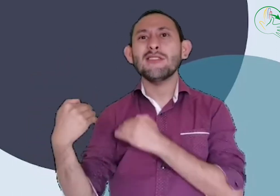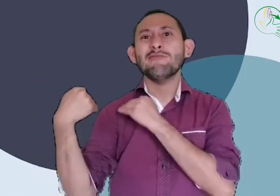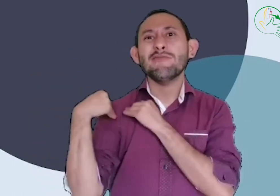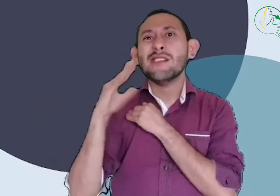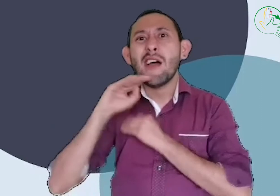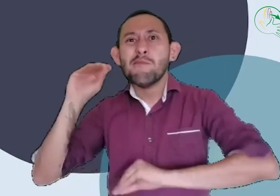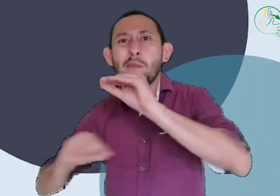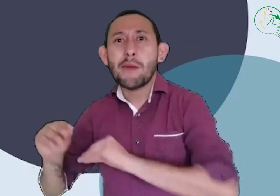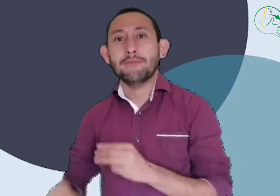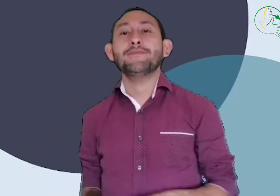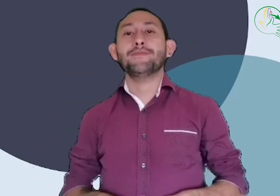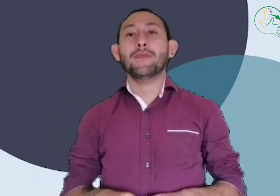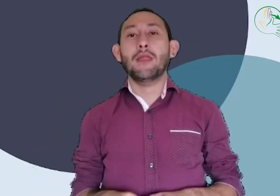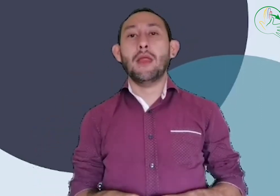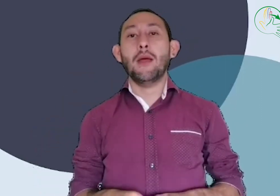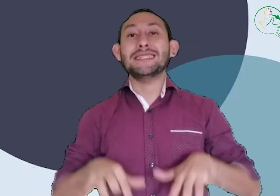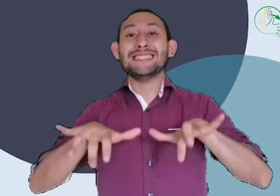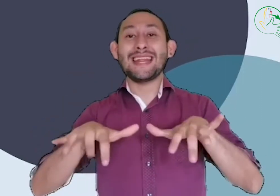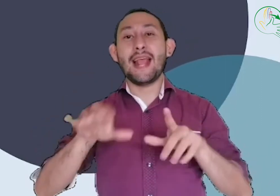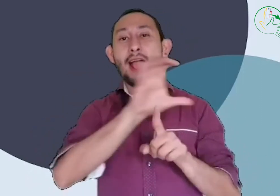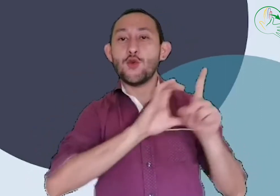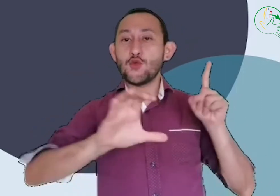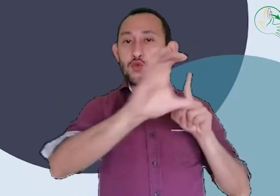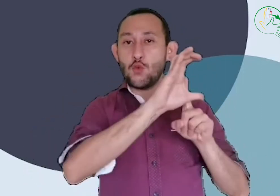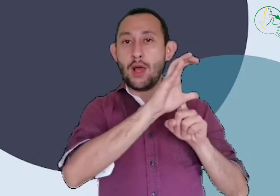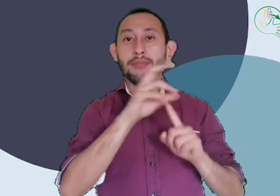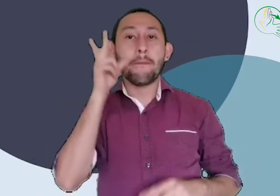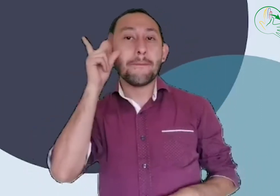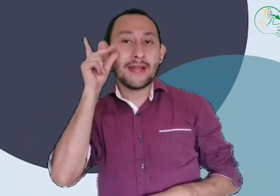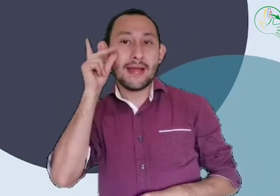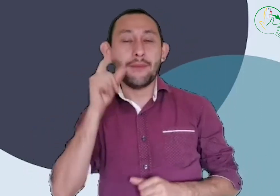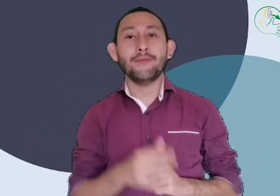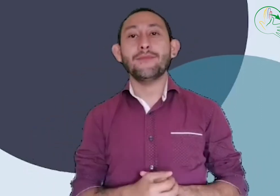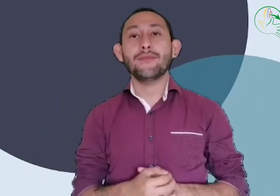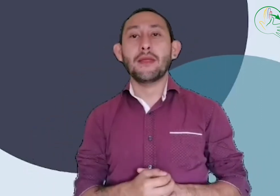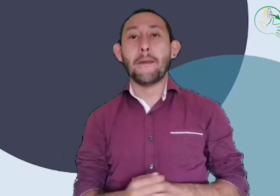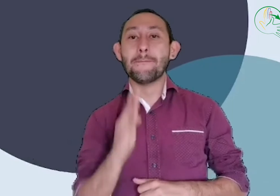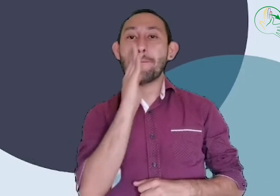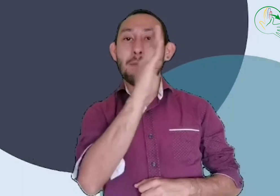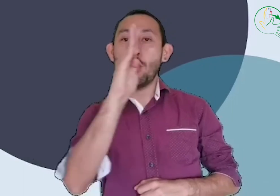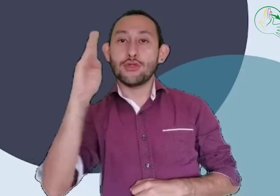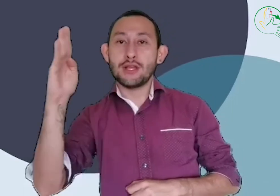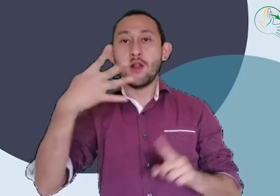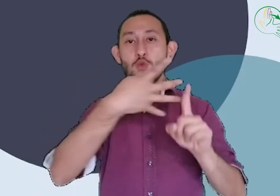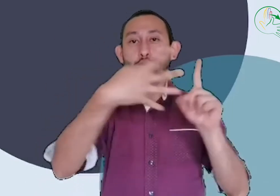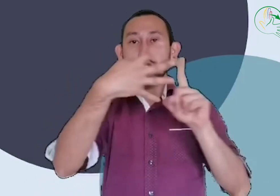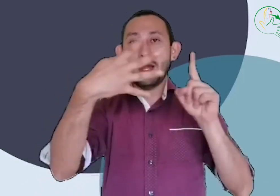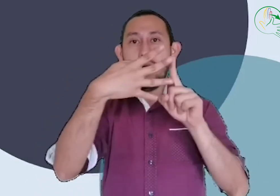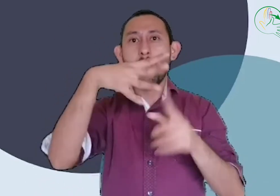Los responsables de este proyecto son la Secretaría de Cultura de Pereira, la Biblioteca Luz y Tejada, en la Sala de